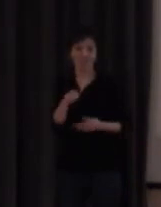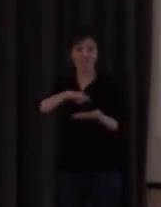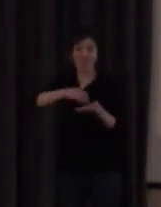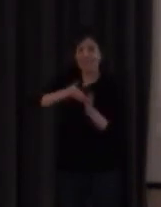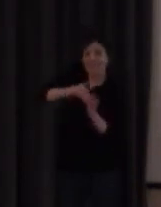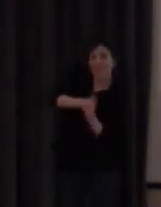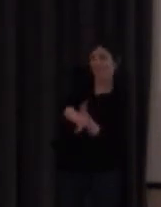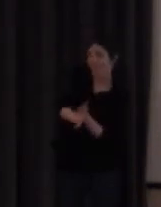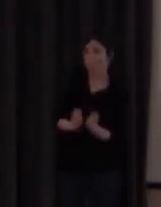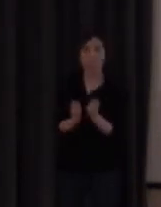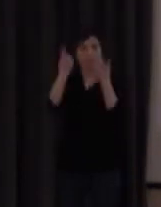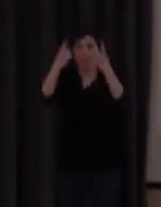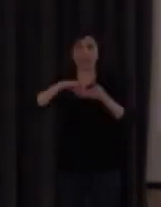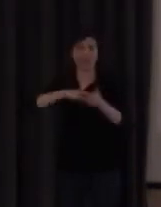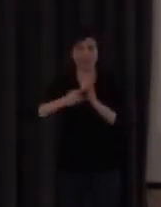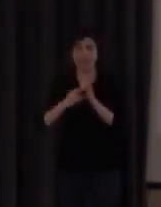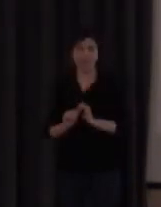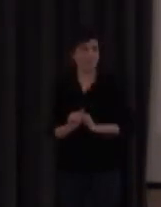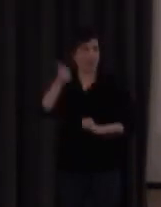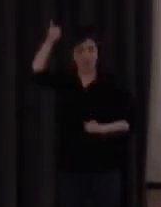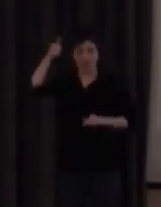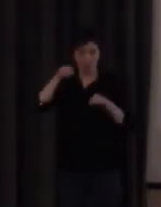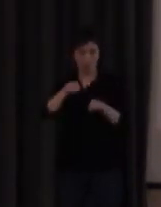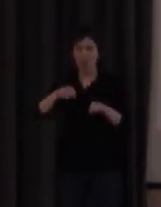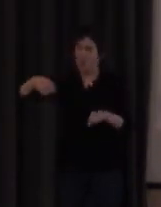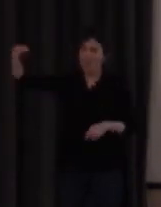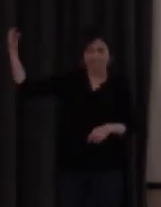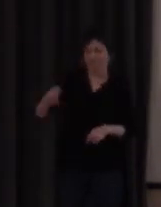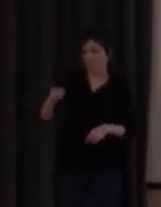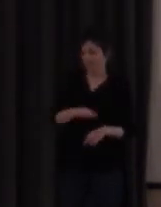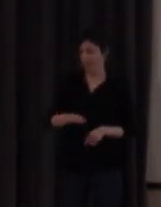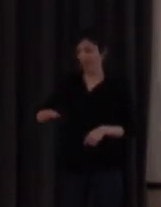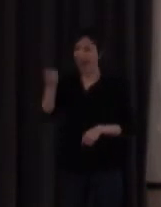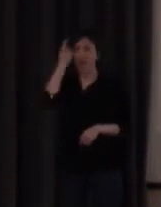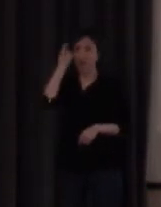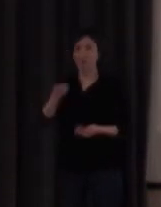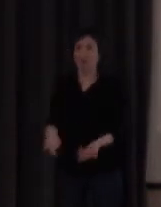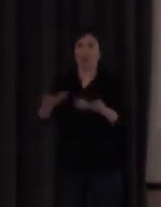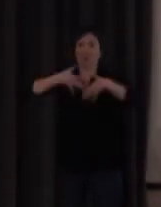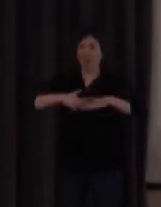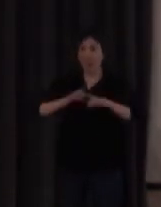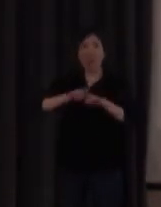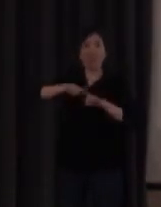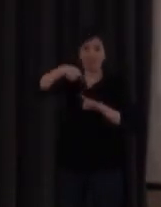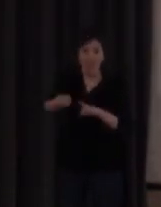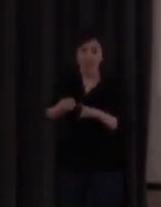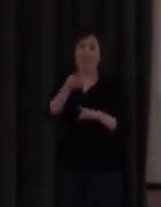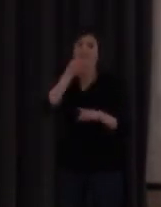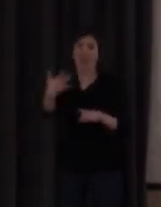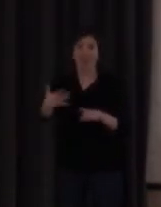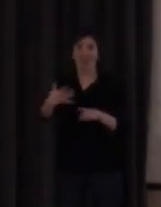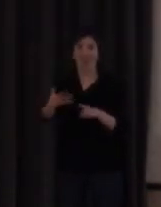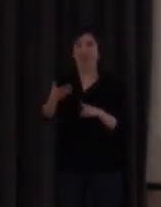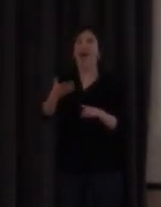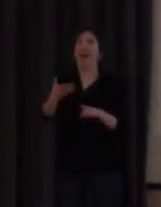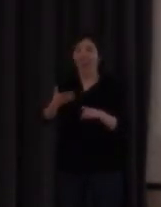considerem el primer sistema que haurien d'adquirir aquests alumnes per a posteriorment comprendre millor els